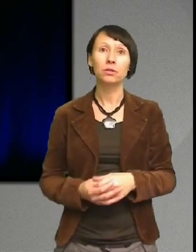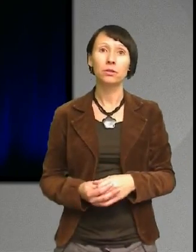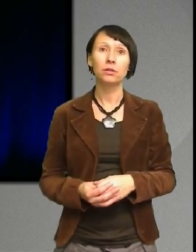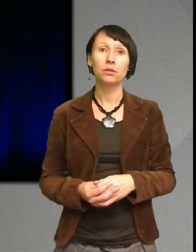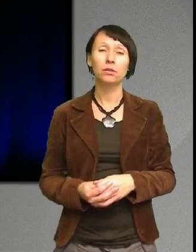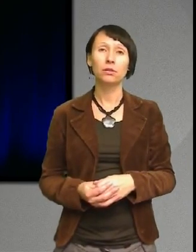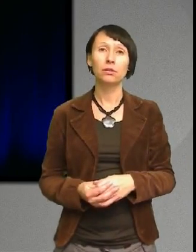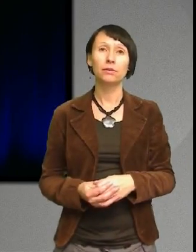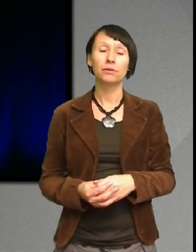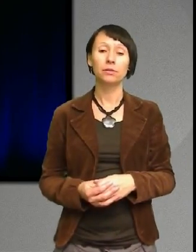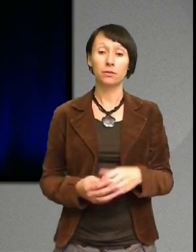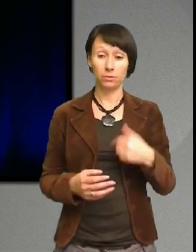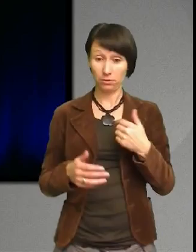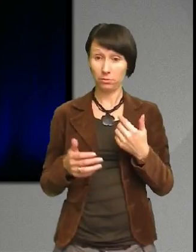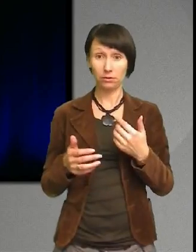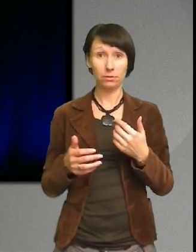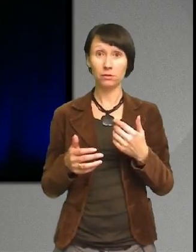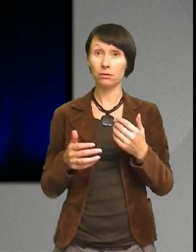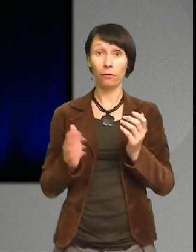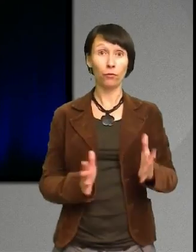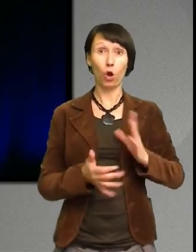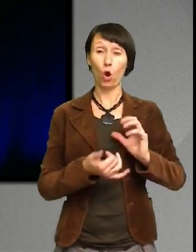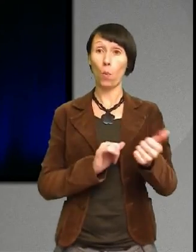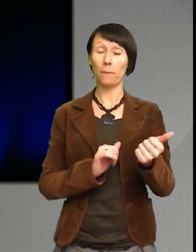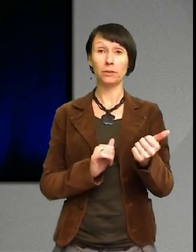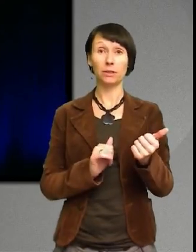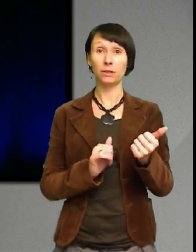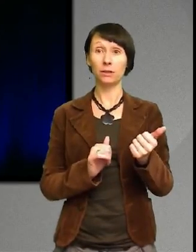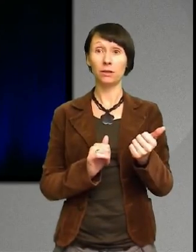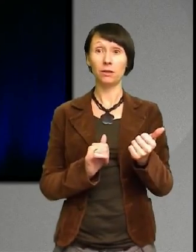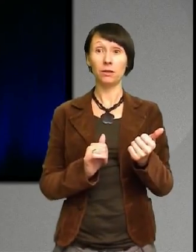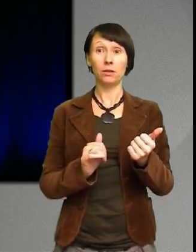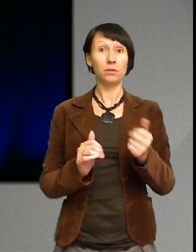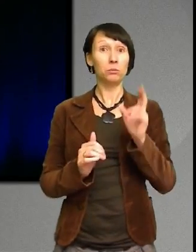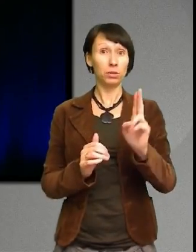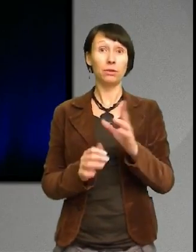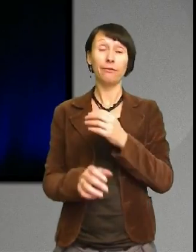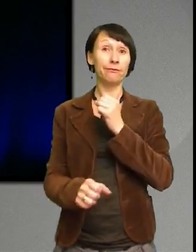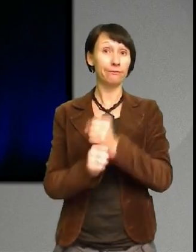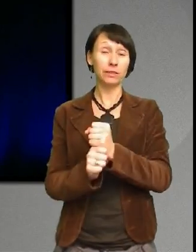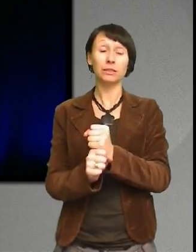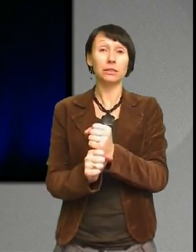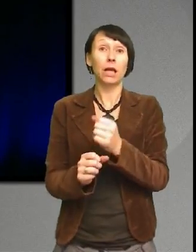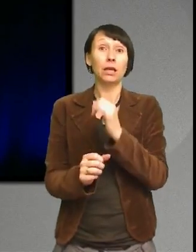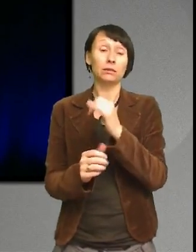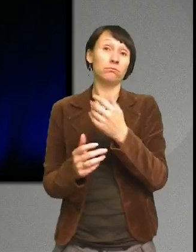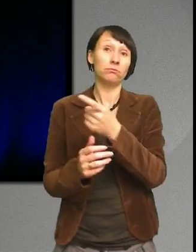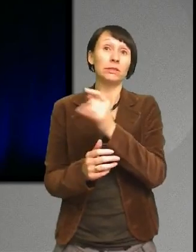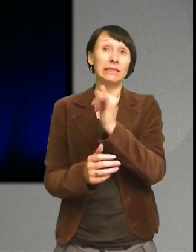Jag har kompisar som själv har stått med mig som nu sitter inne. På grund av fattigdom som har lett till kriminalitet, som har lett till den vägen.